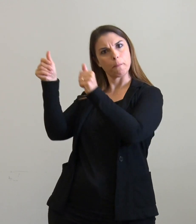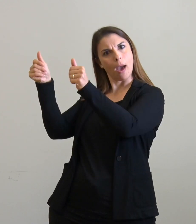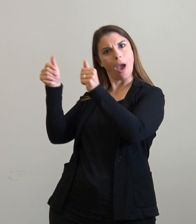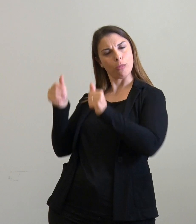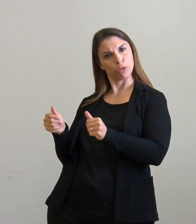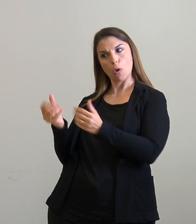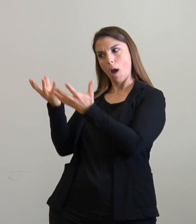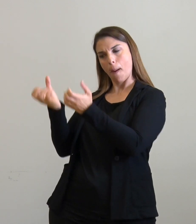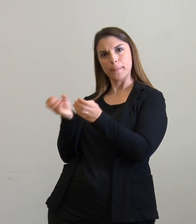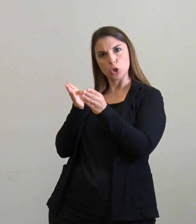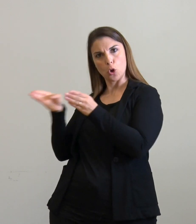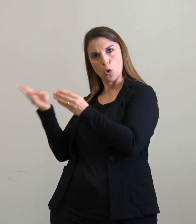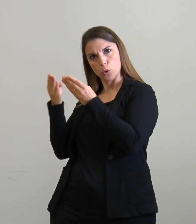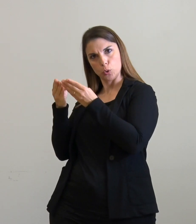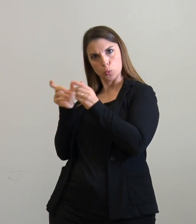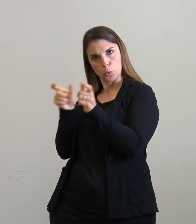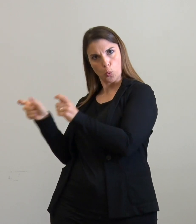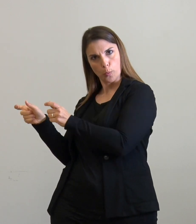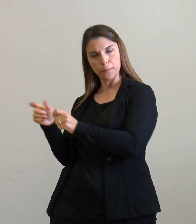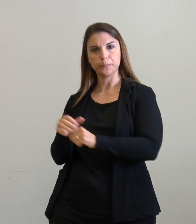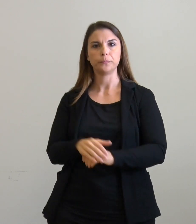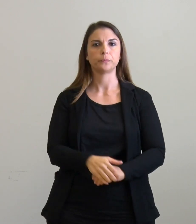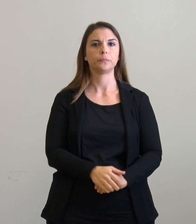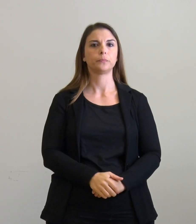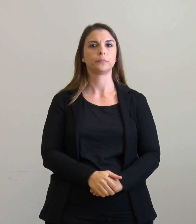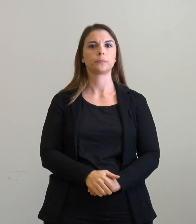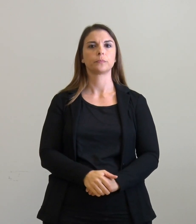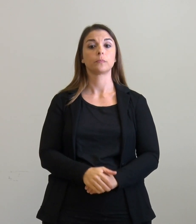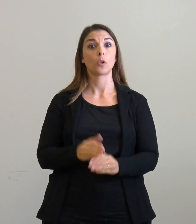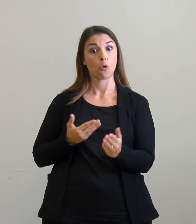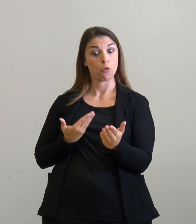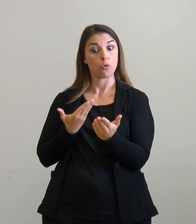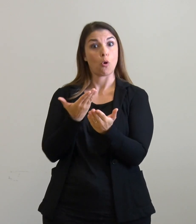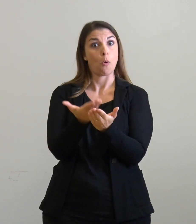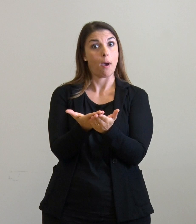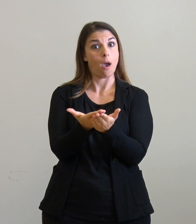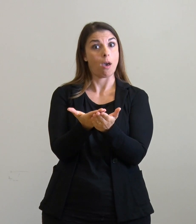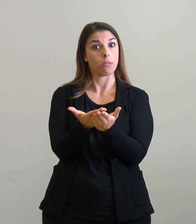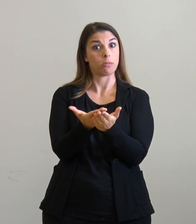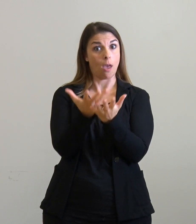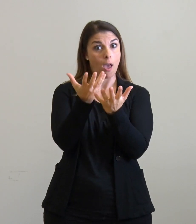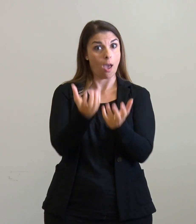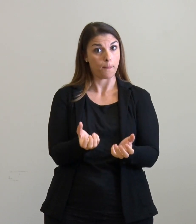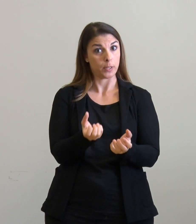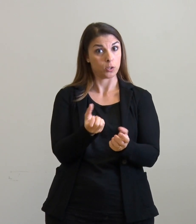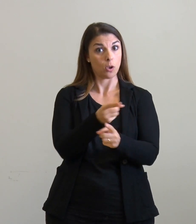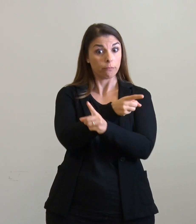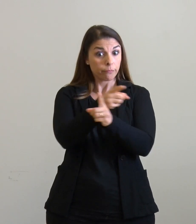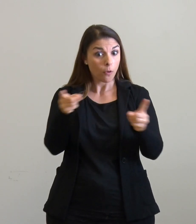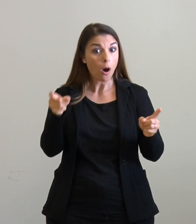ammissione ai corsi di studio. Nella domanda di ammissione è necessario compilare i campi relativi